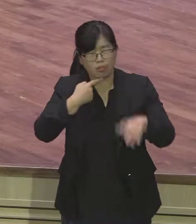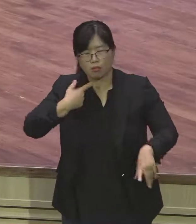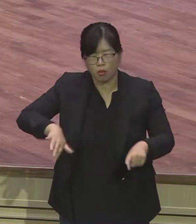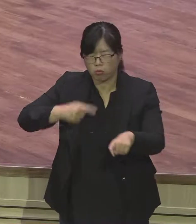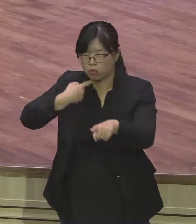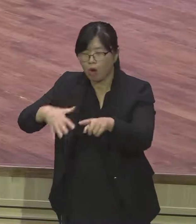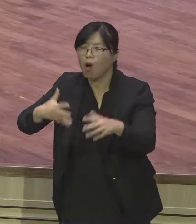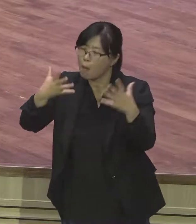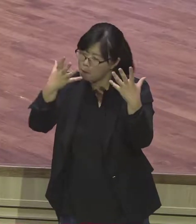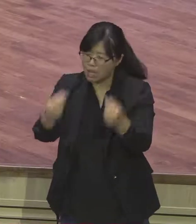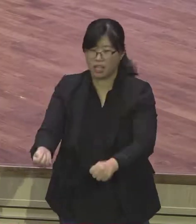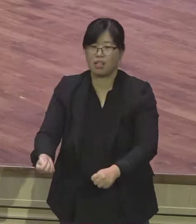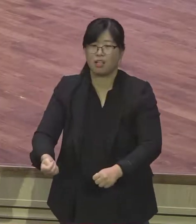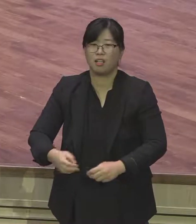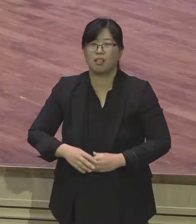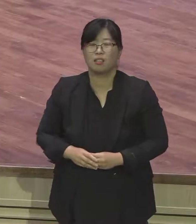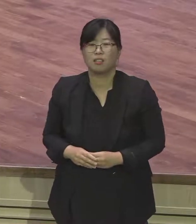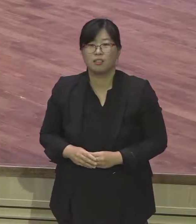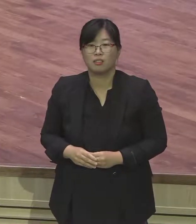그러니까 세계관이가 문을 닫는 거예요.